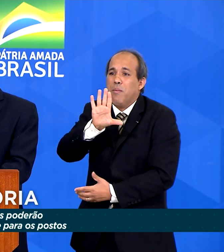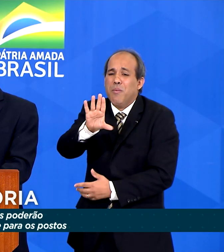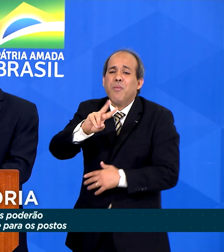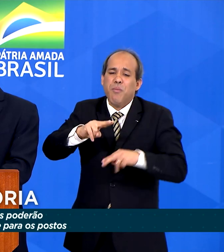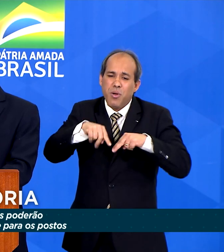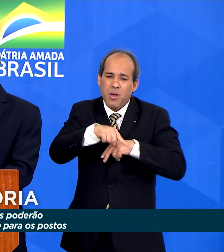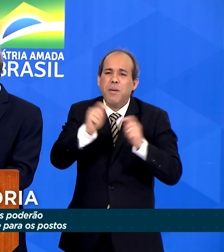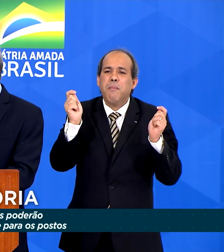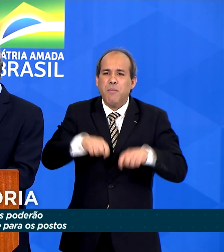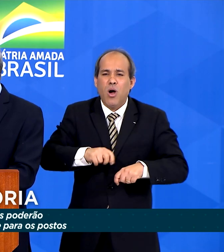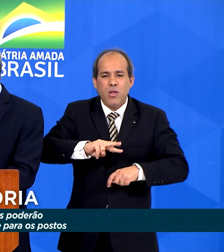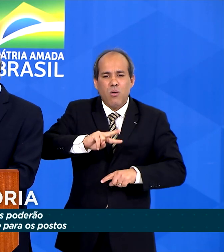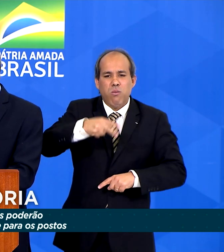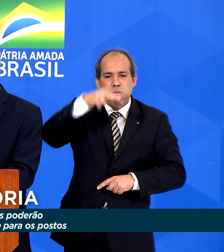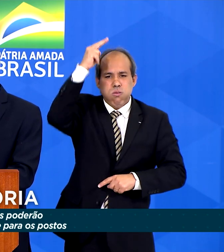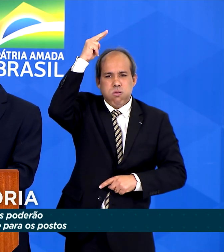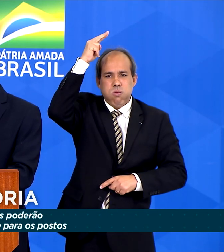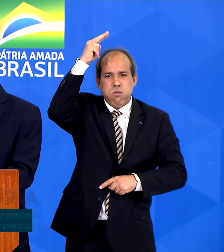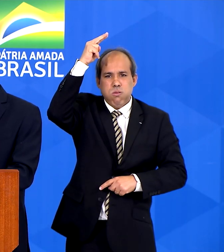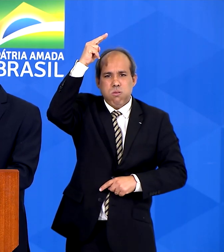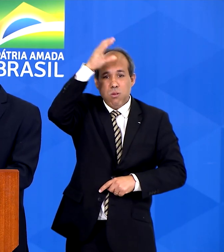aumento do preço do combustível para o consumidor.